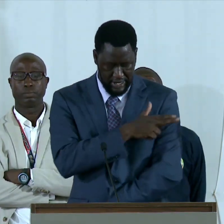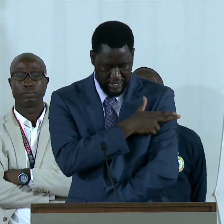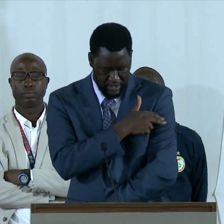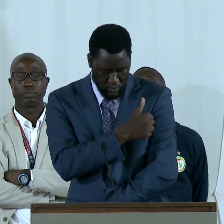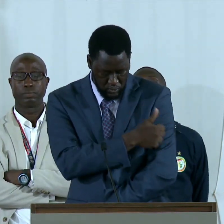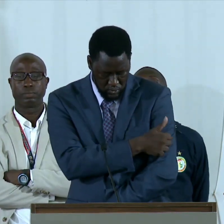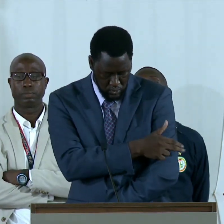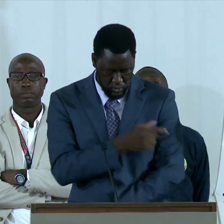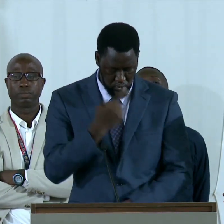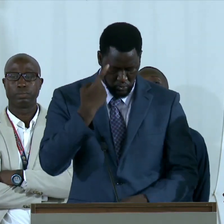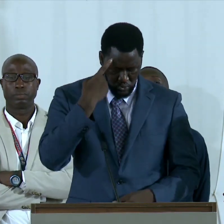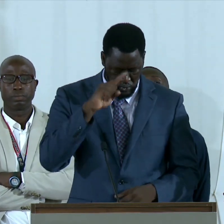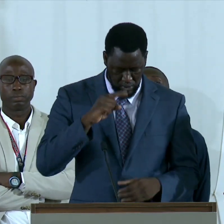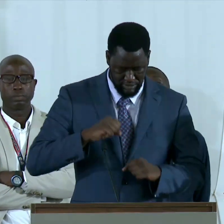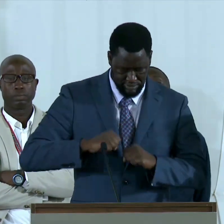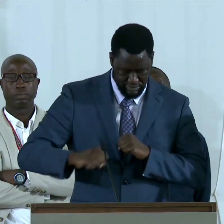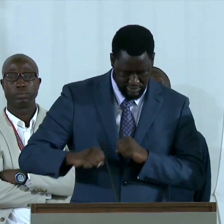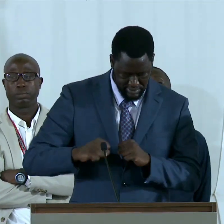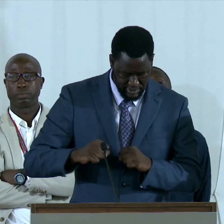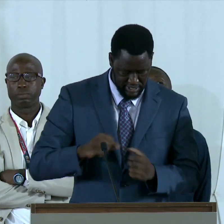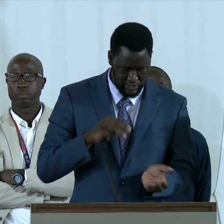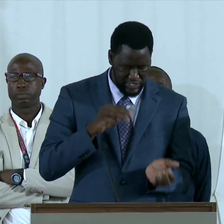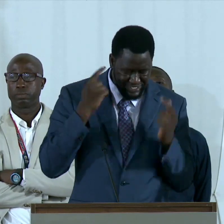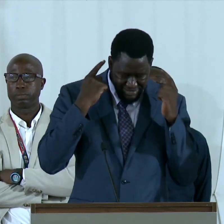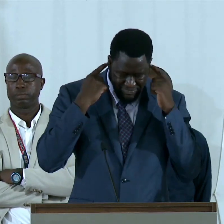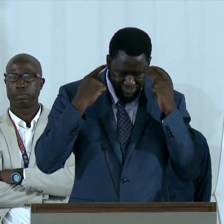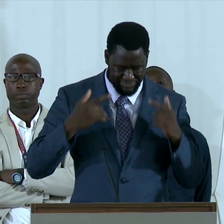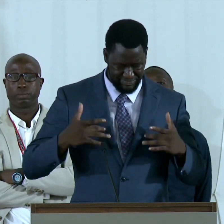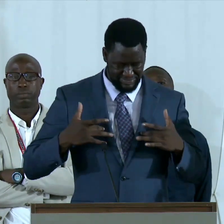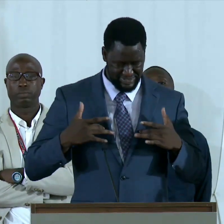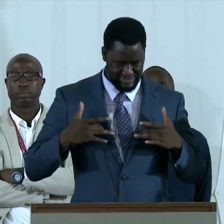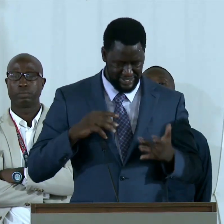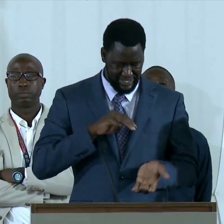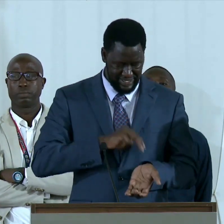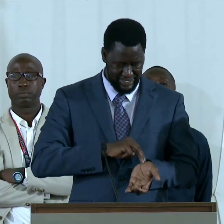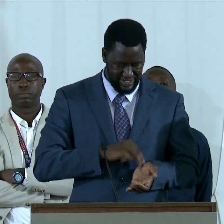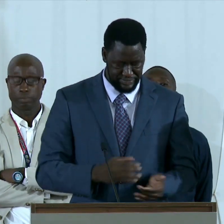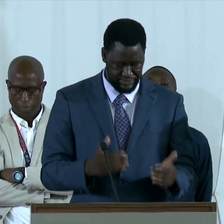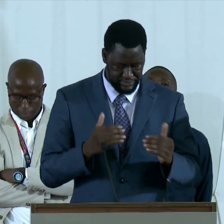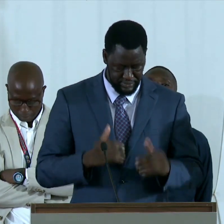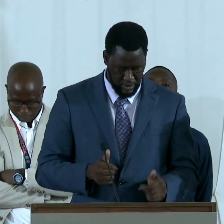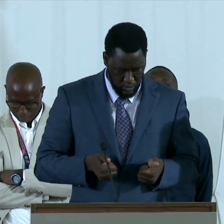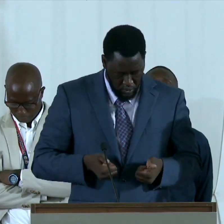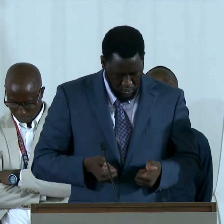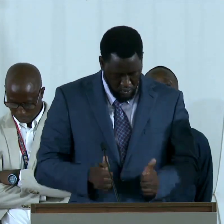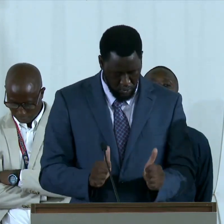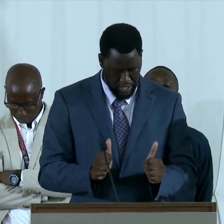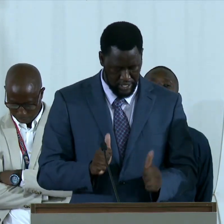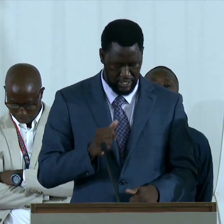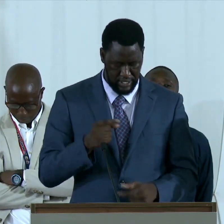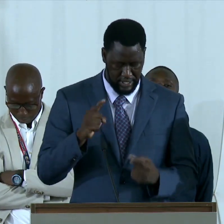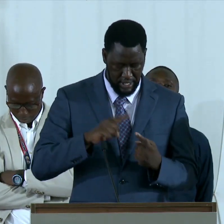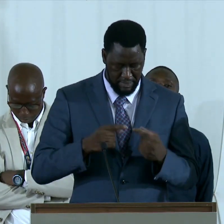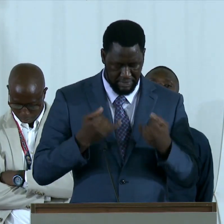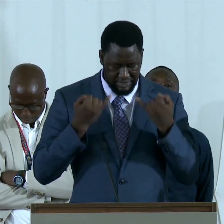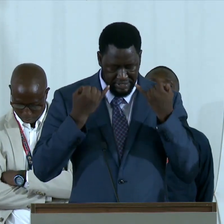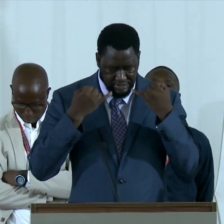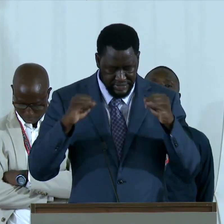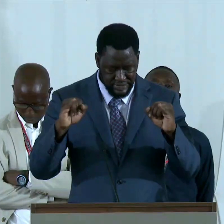les hôpitaux pour les consultations médicales, l'accessibilité à l